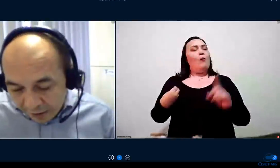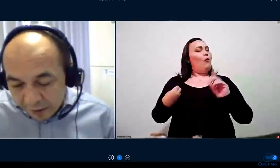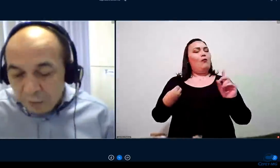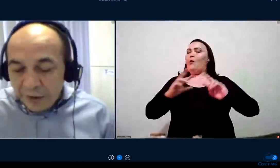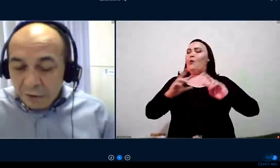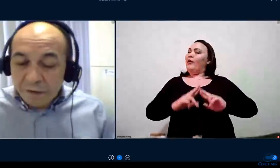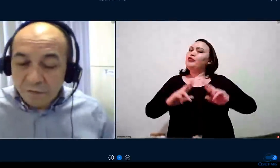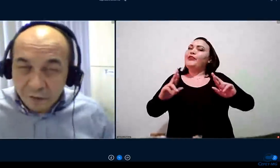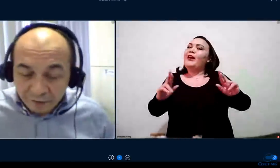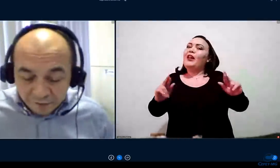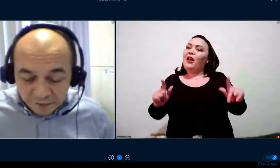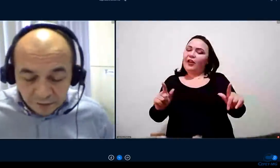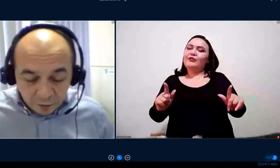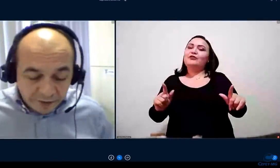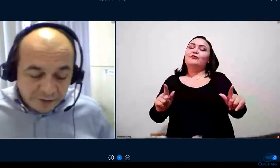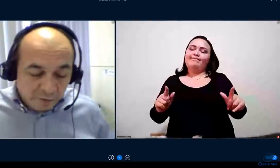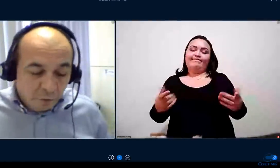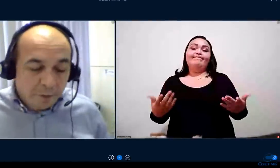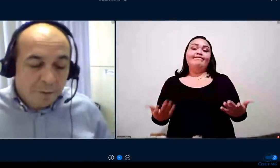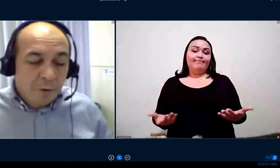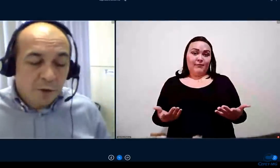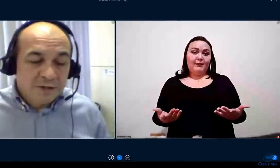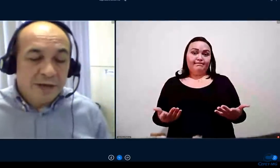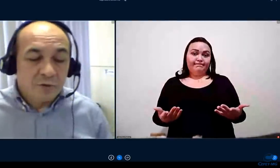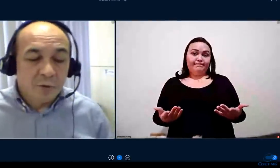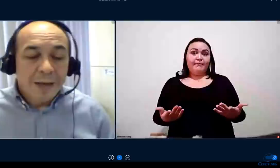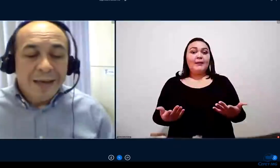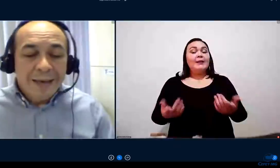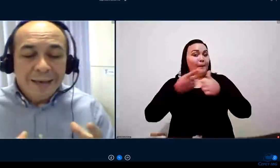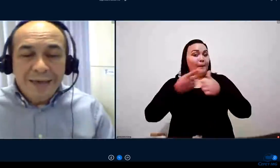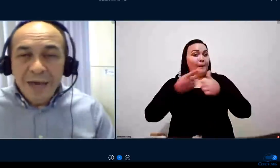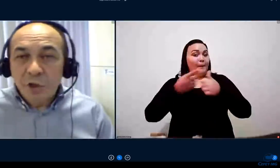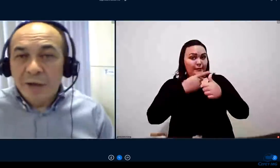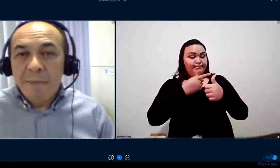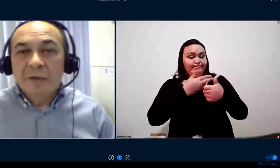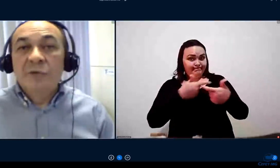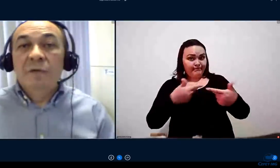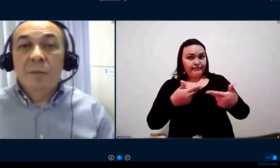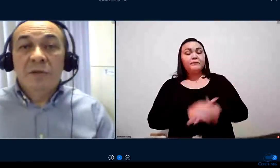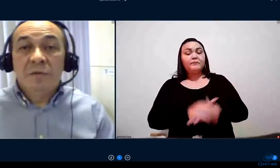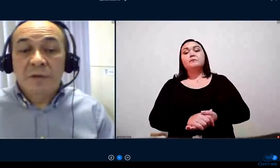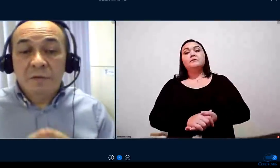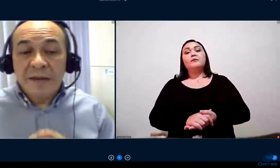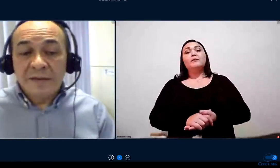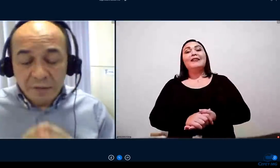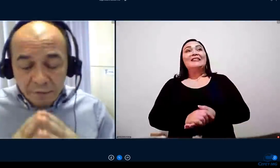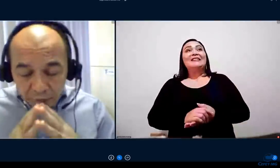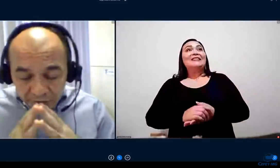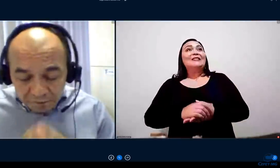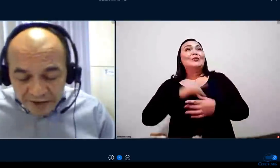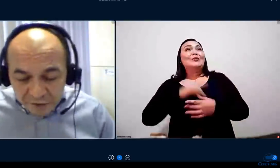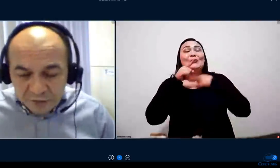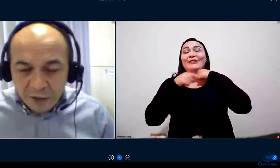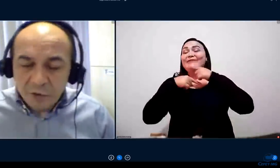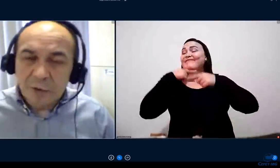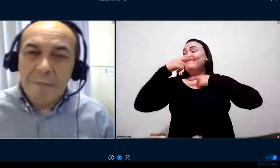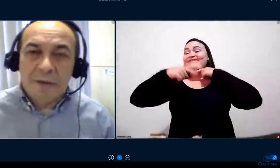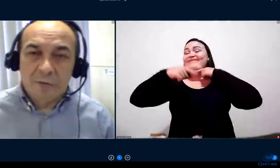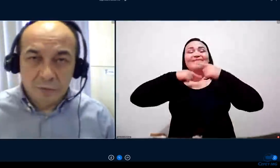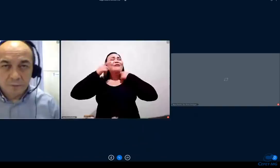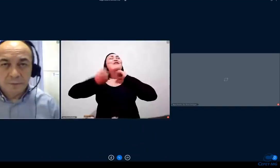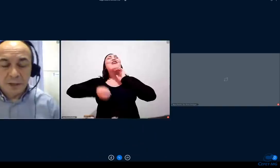não eram favoráveis. Então, esse foi o primeiro processo. Questionamentos, tivemos, tivemos diversos